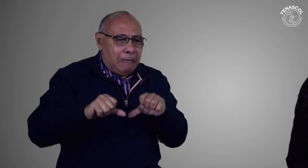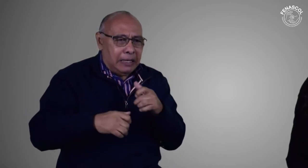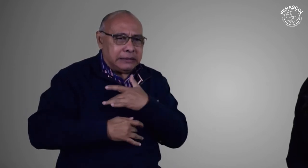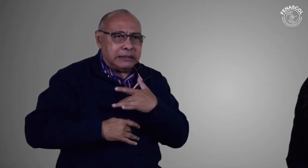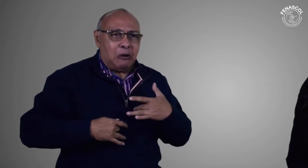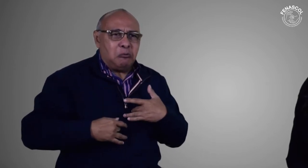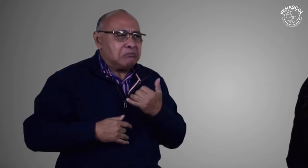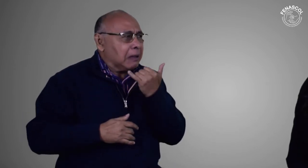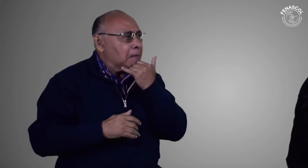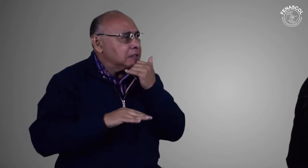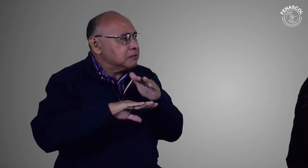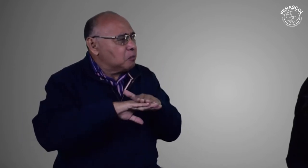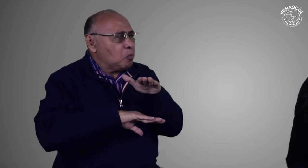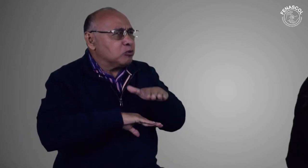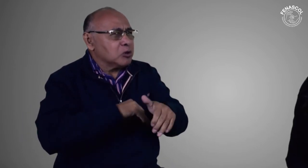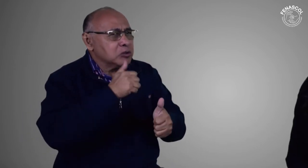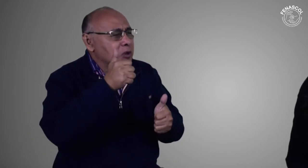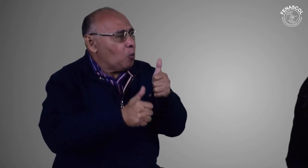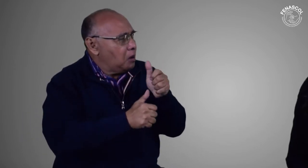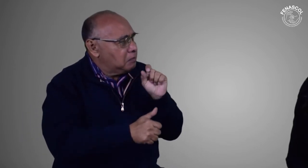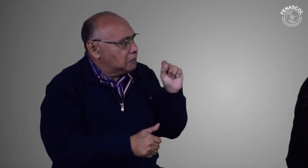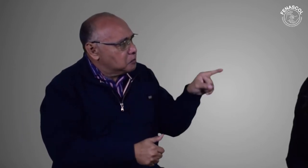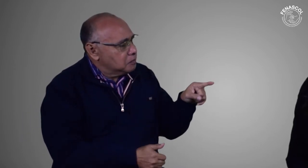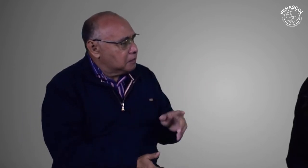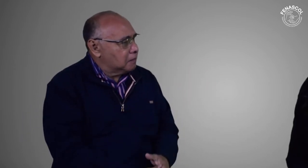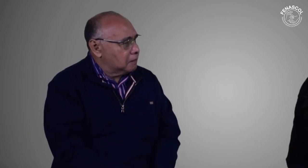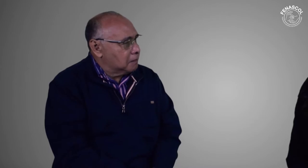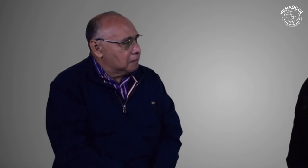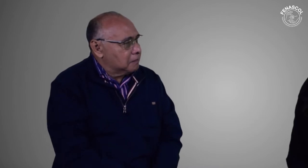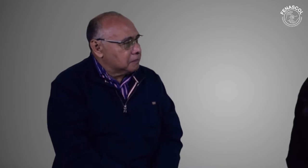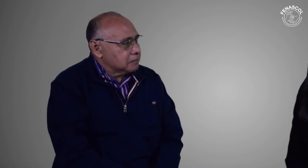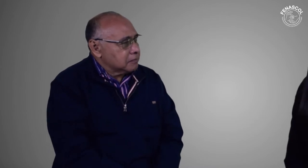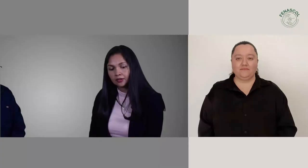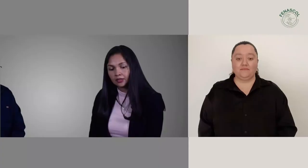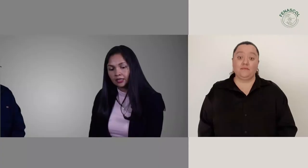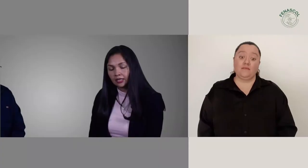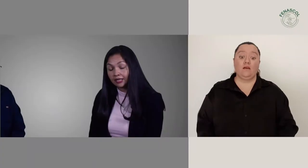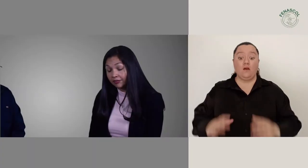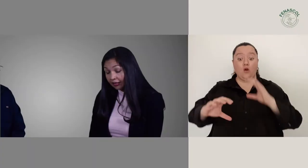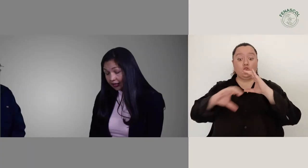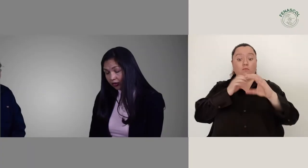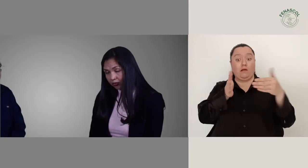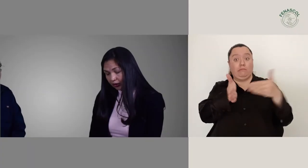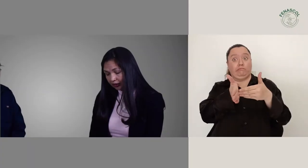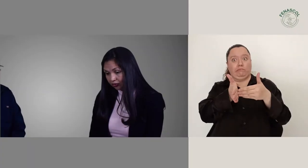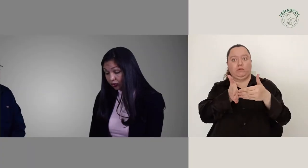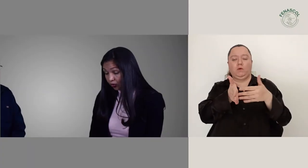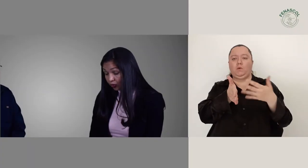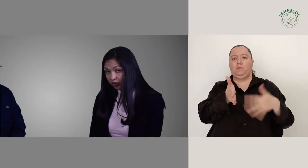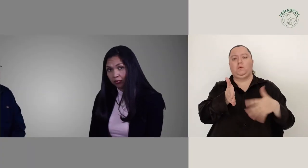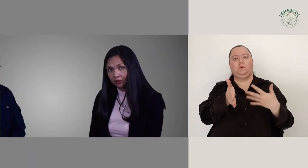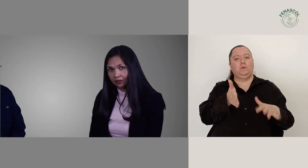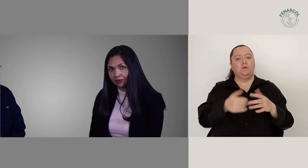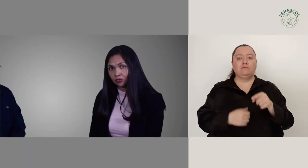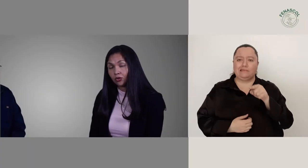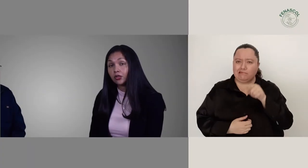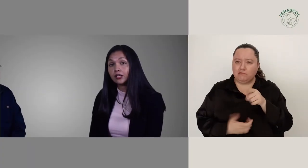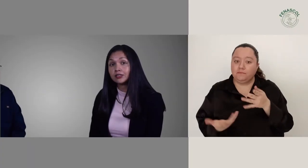sector salud, ¿qué consecuencias habría? Las barreras de comunicación son muy importantes. Una de las